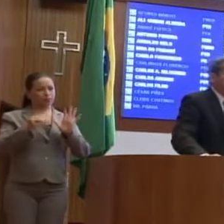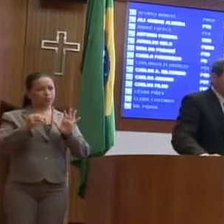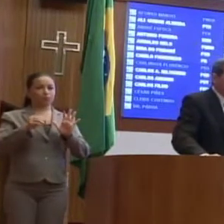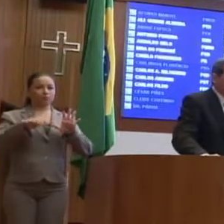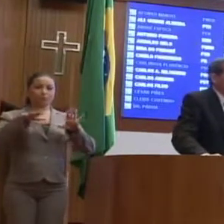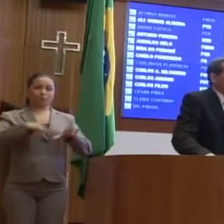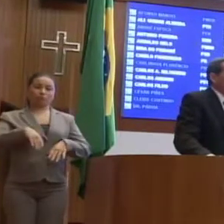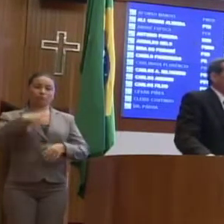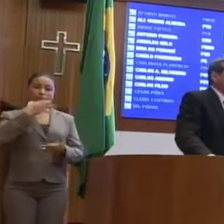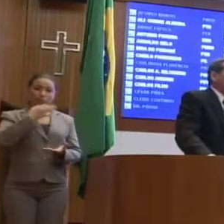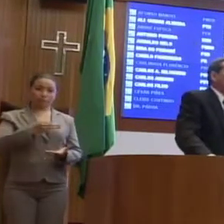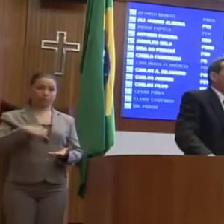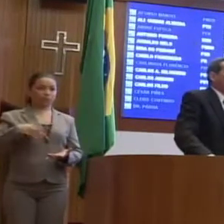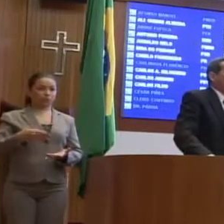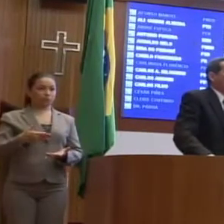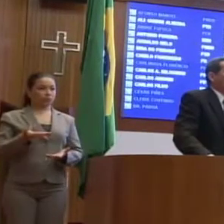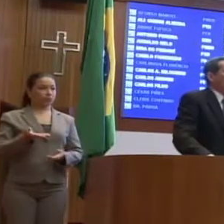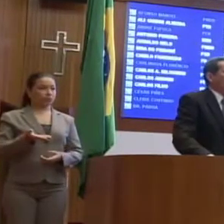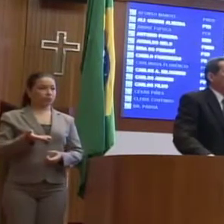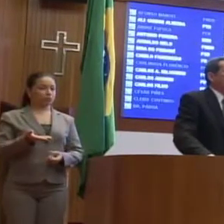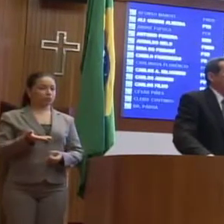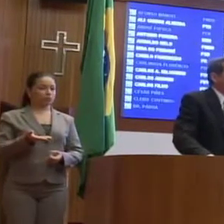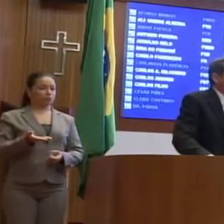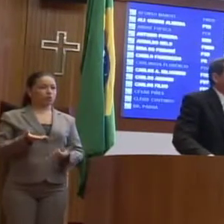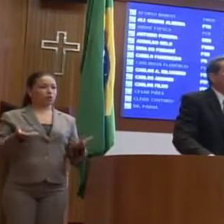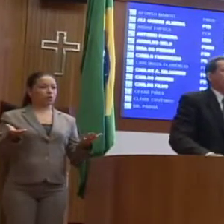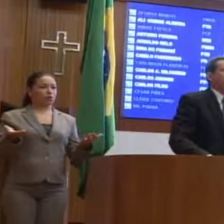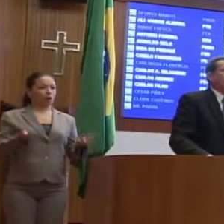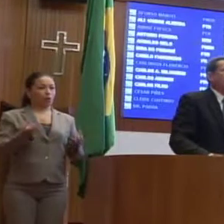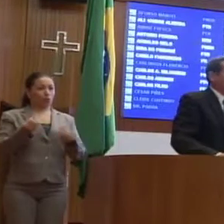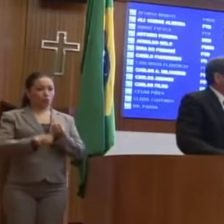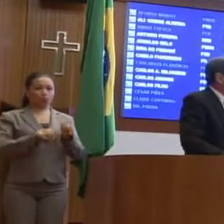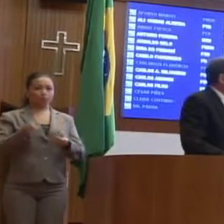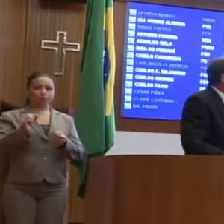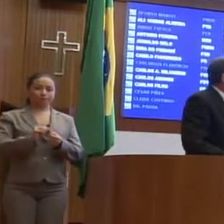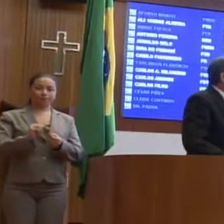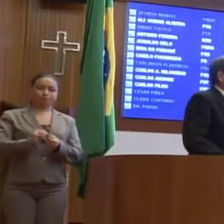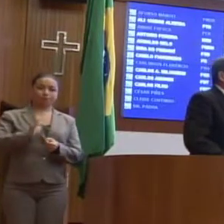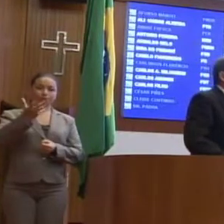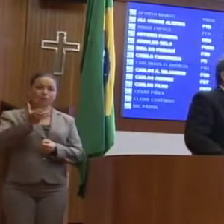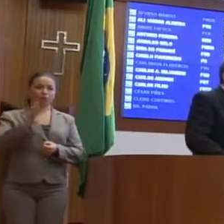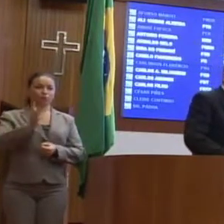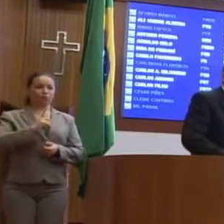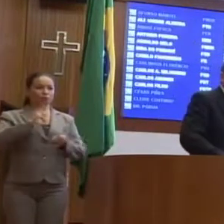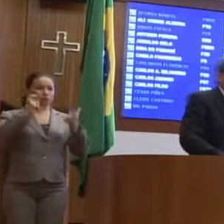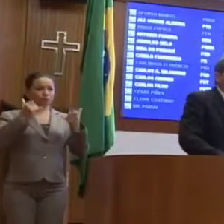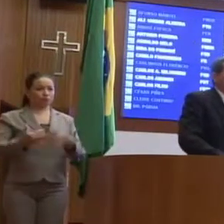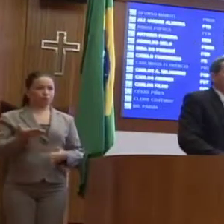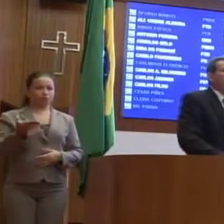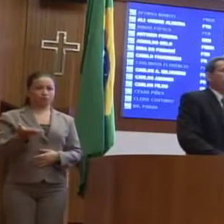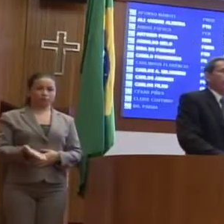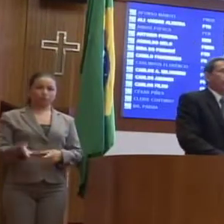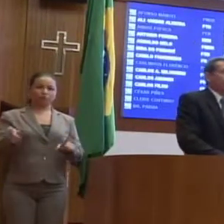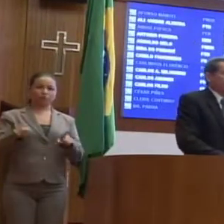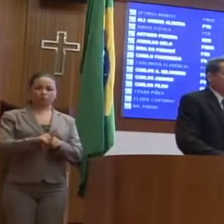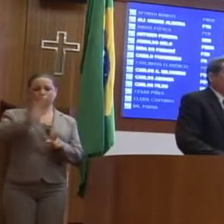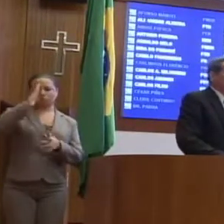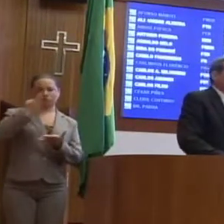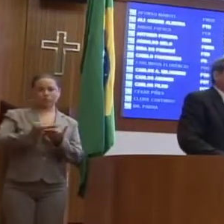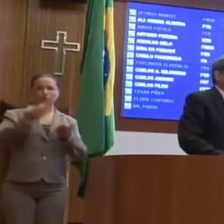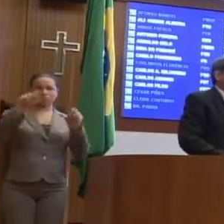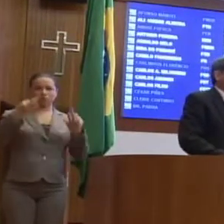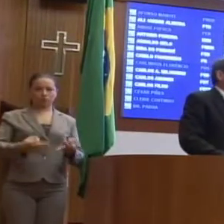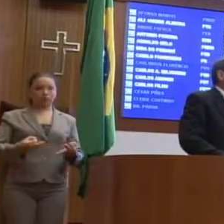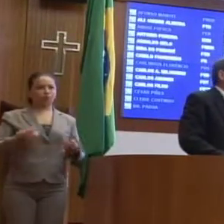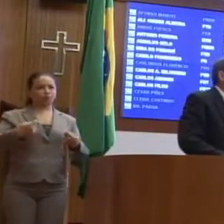contante, portanto, em ver que o acordo, na forma que foi colocada, na forma que foi descrita aqui, e que eu tenho certeza que esses